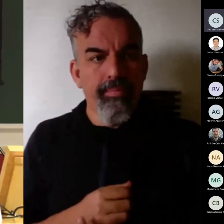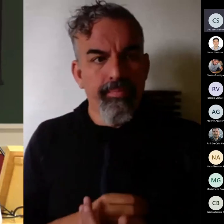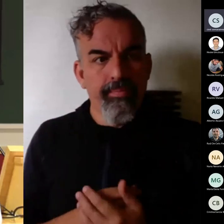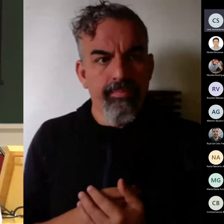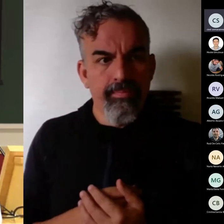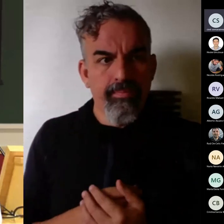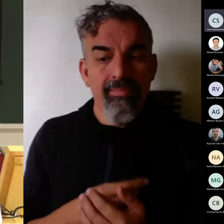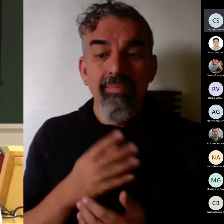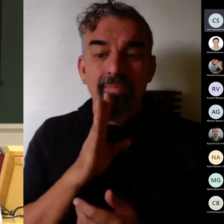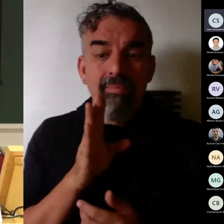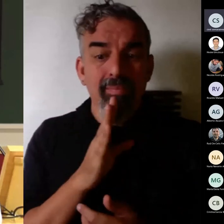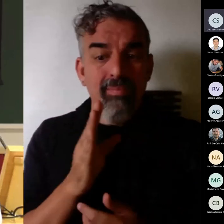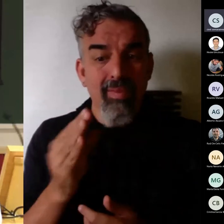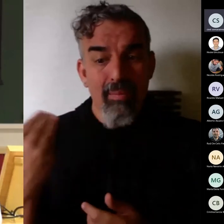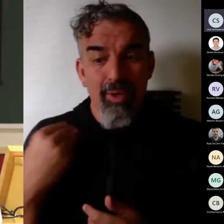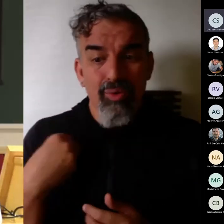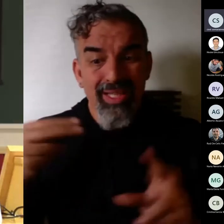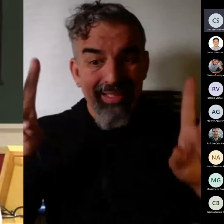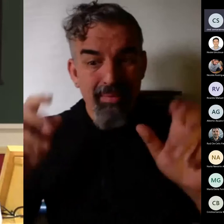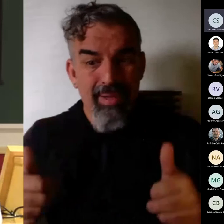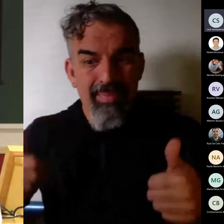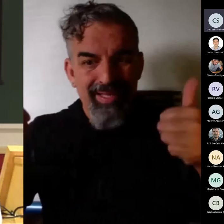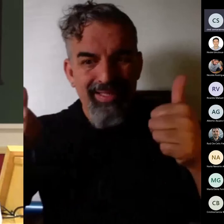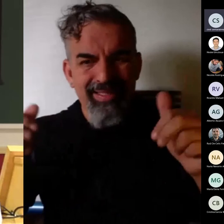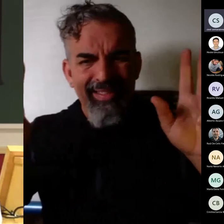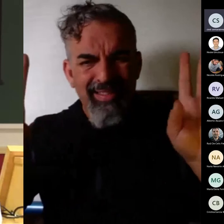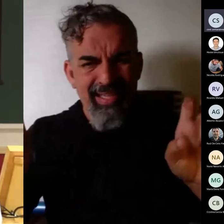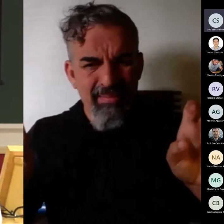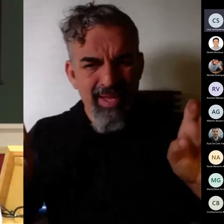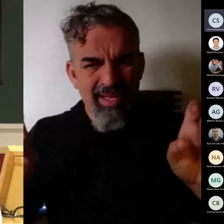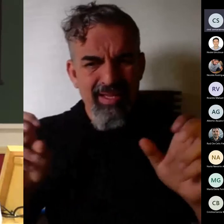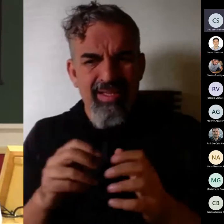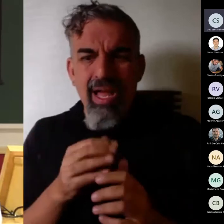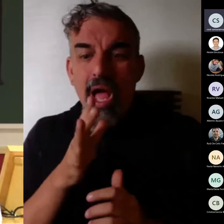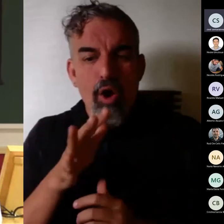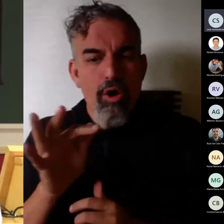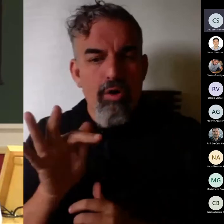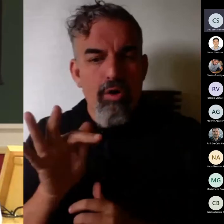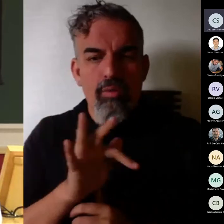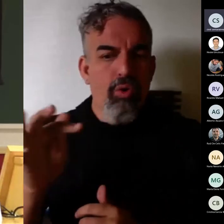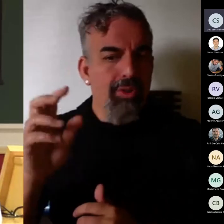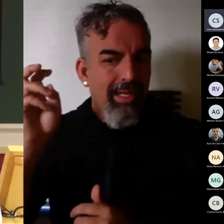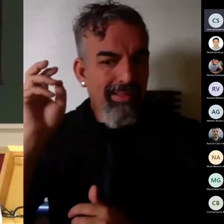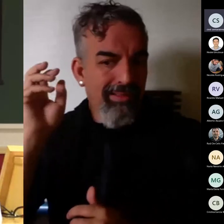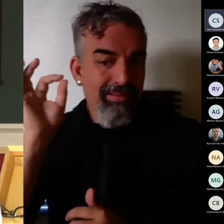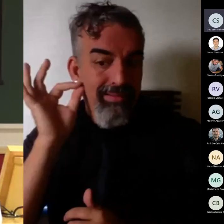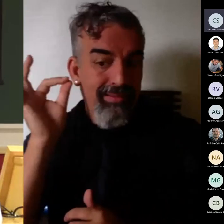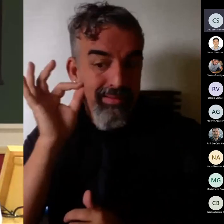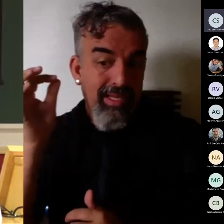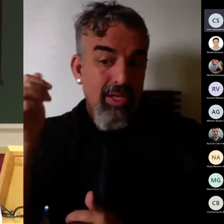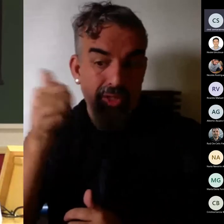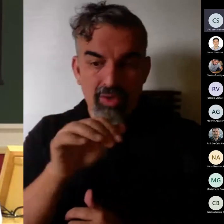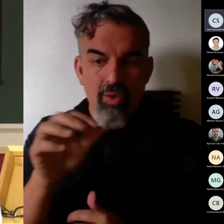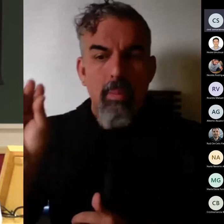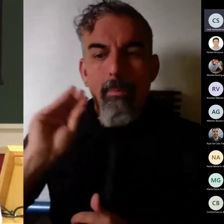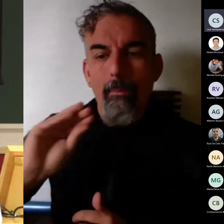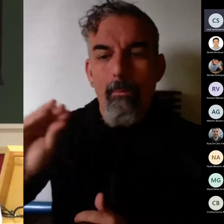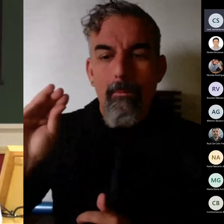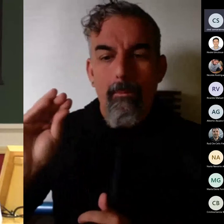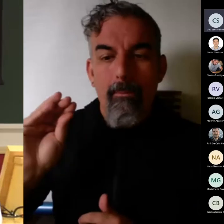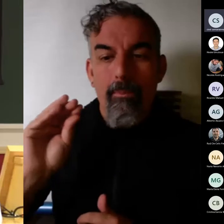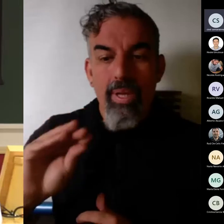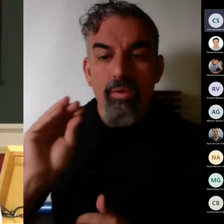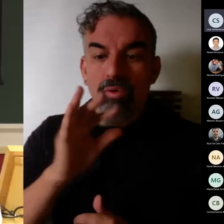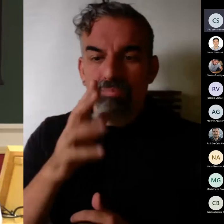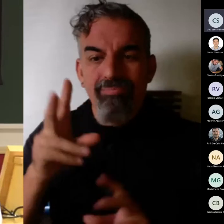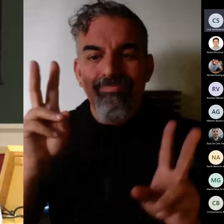más preguntas con respecto a si parece pasamos a más preguntas para poder dar voz a más asistentes porque también